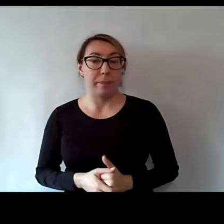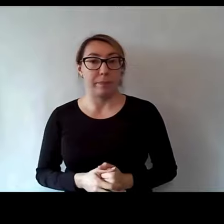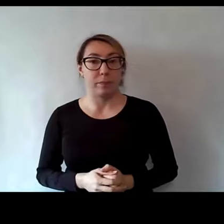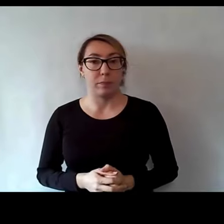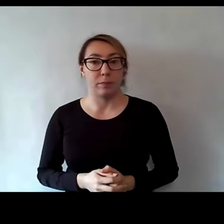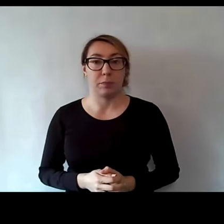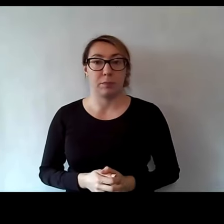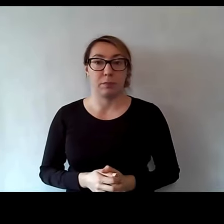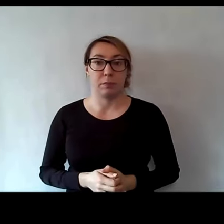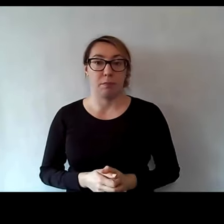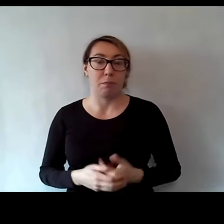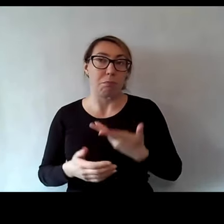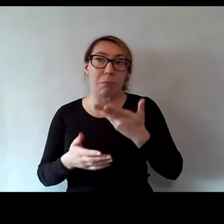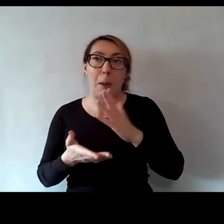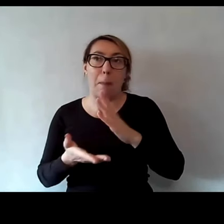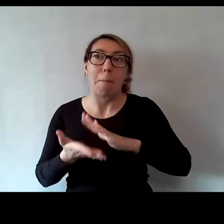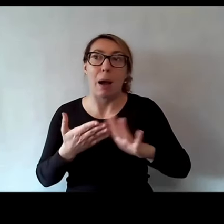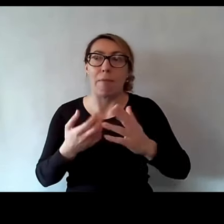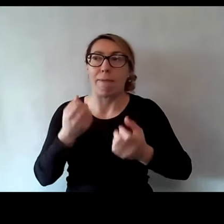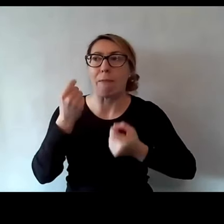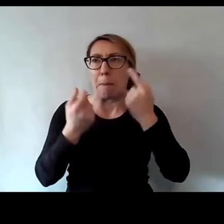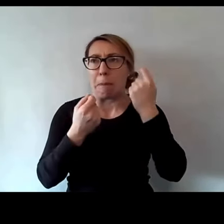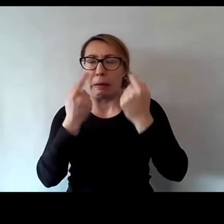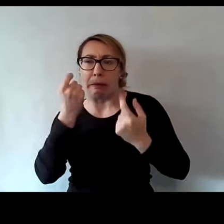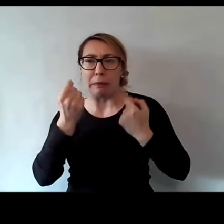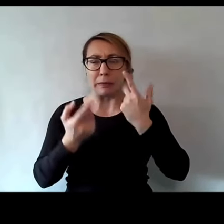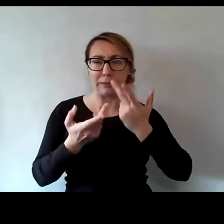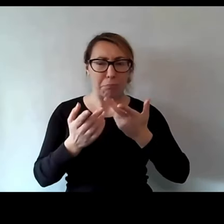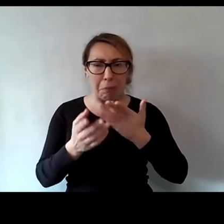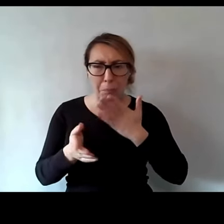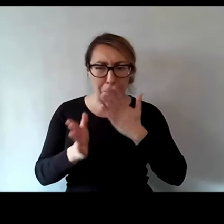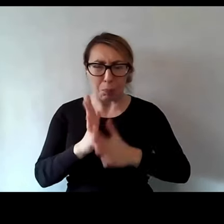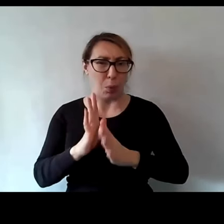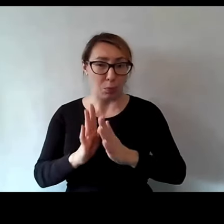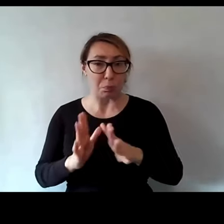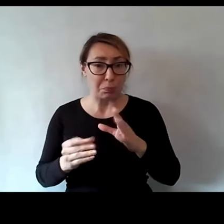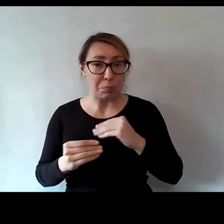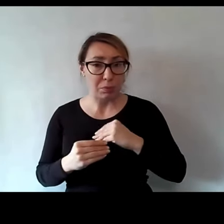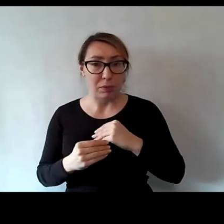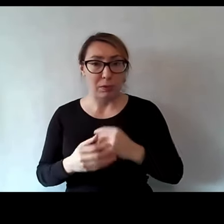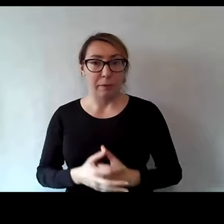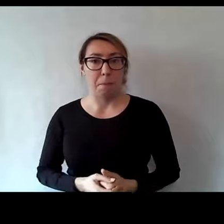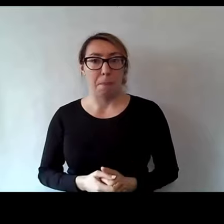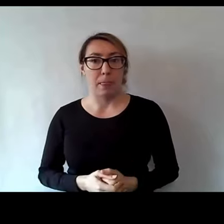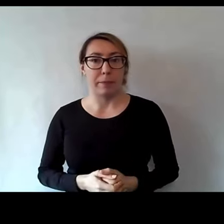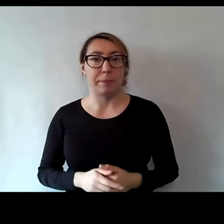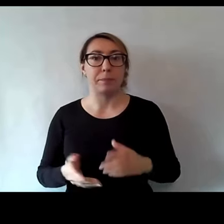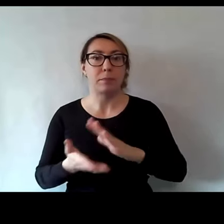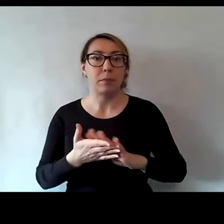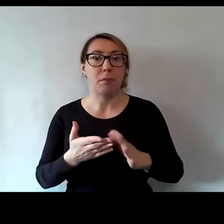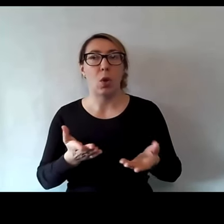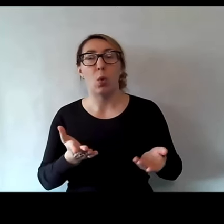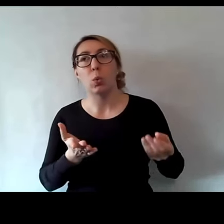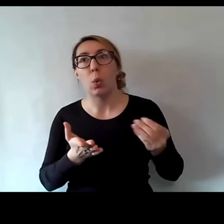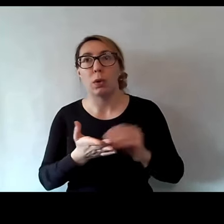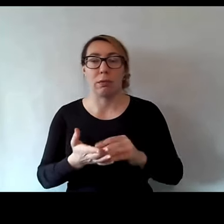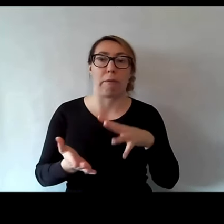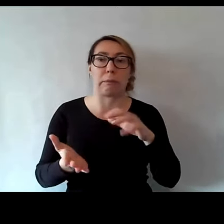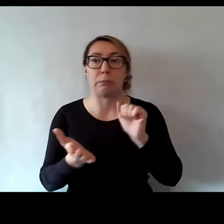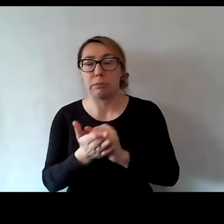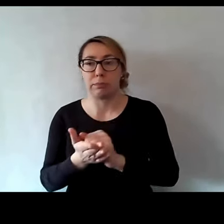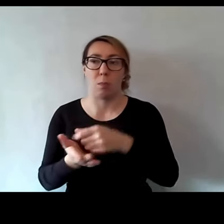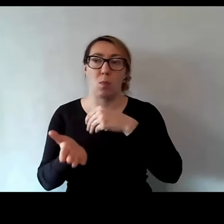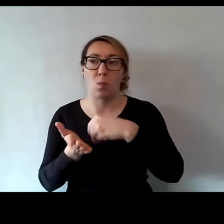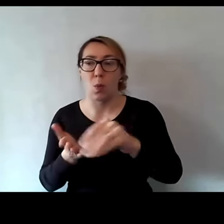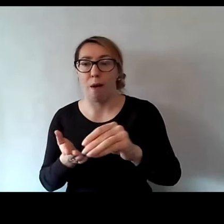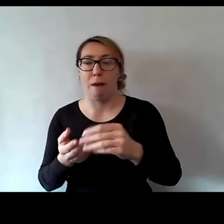bez żadnych wymyślnych rzeczy i też bez dodatkowego wykładania jakiejś gotówki albo